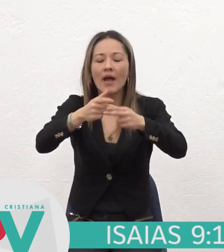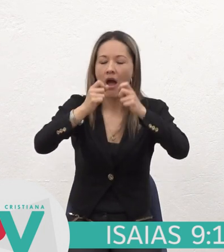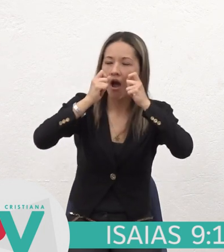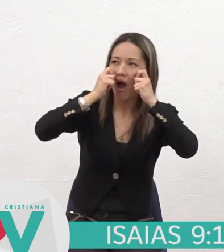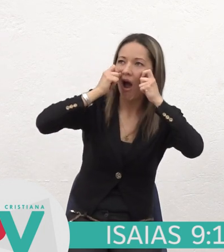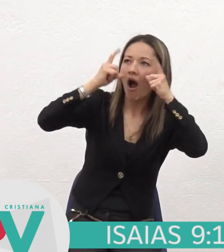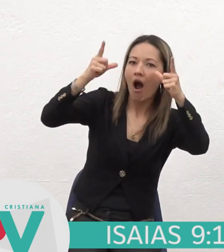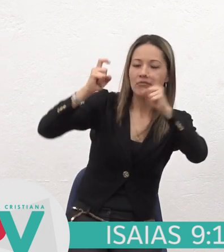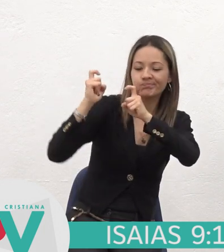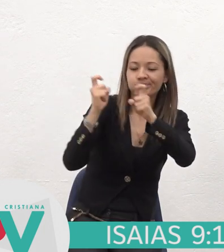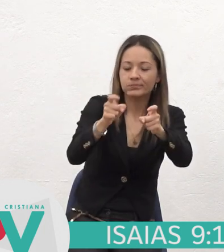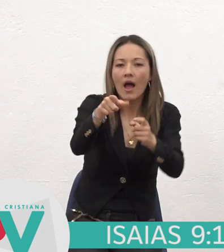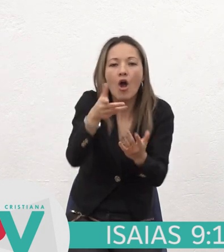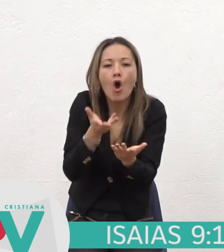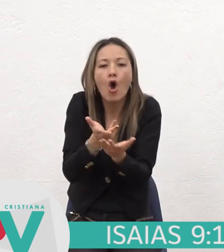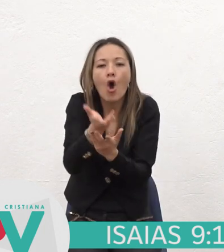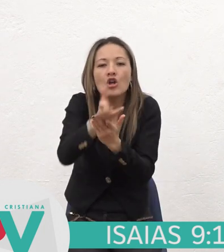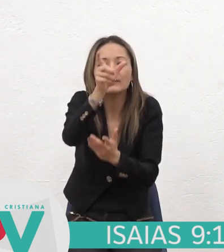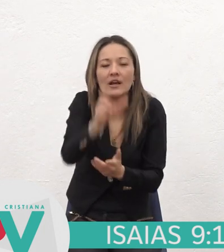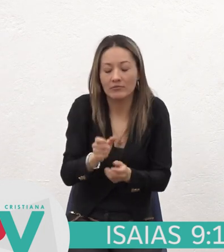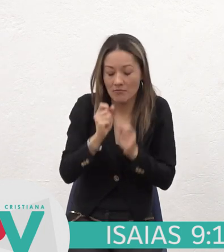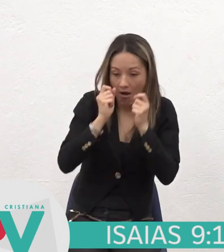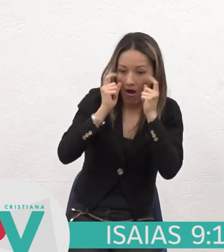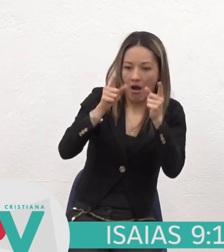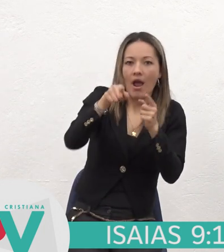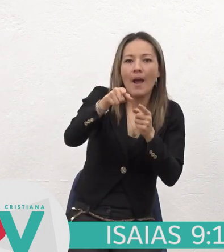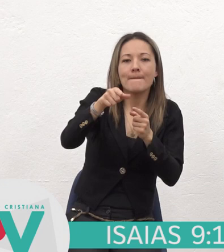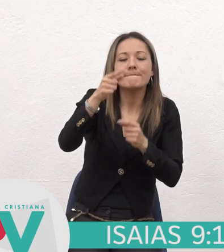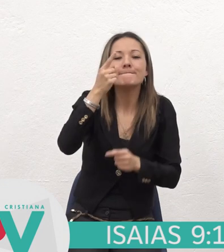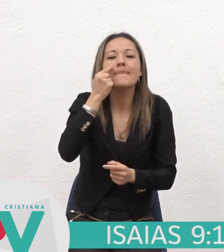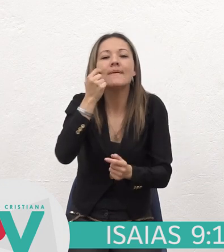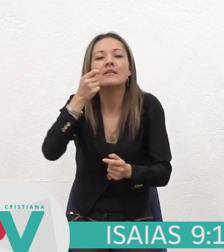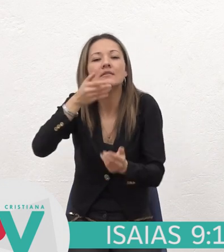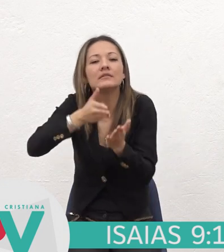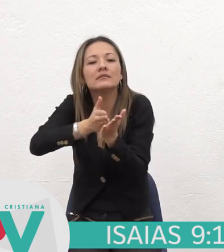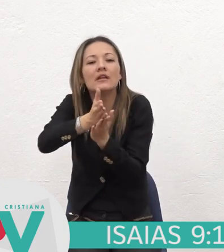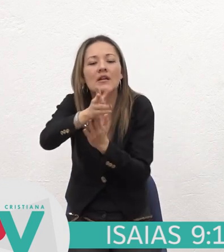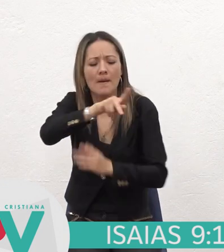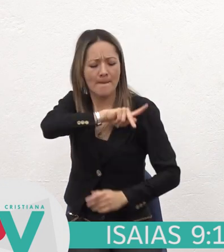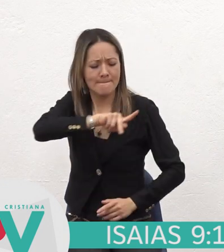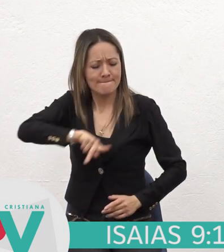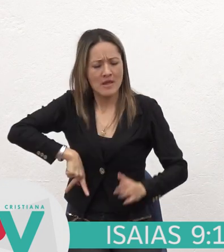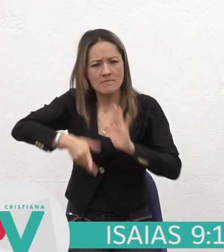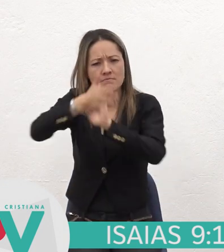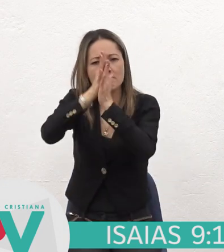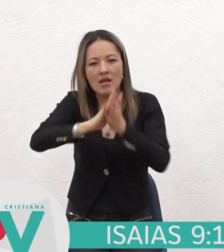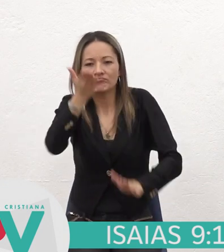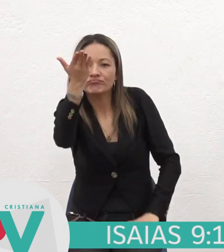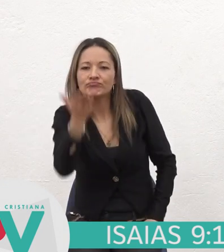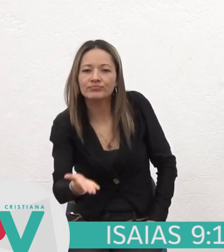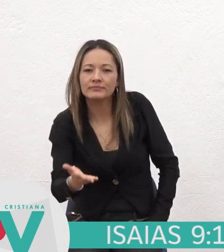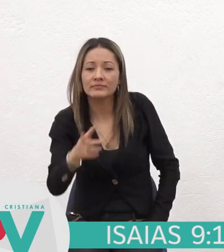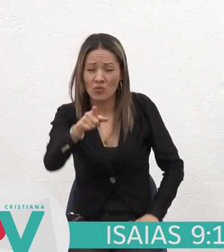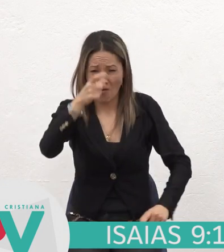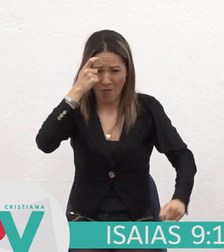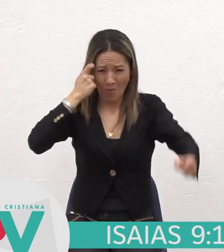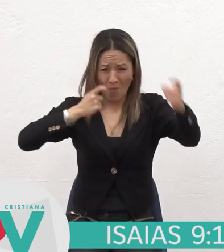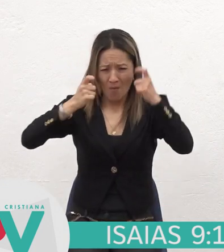Consejero Dios fuerte Padre eterno Príncipe de paz Lo dilatado De su imperio Y la paz